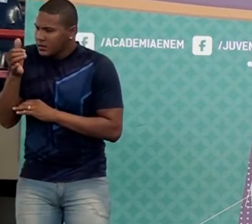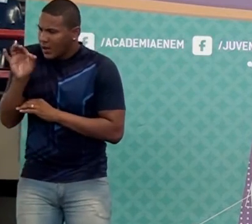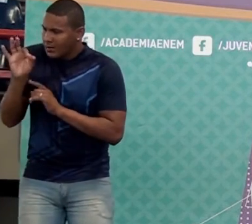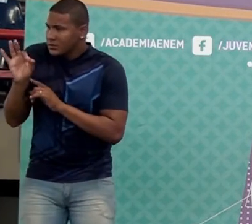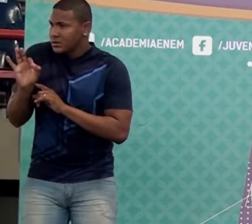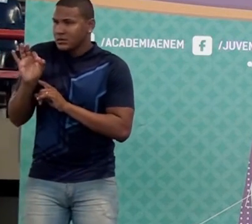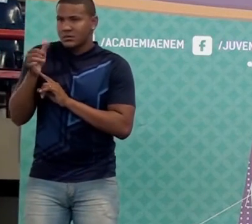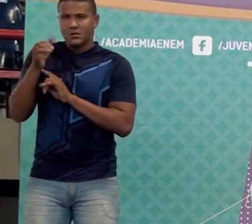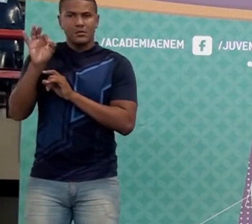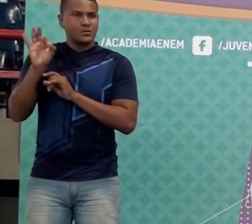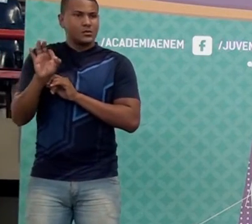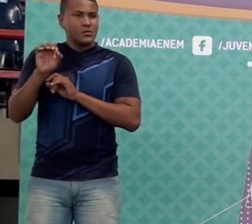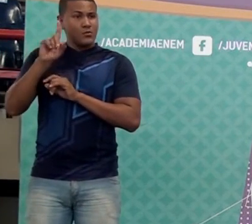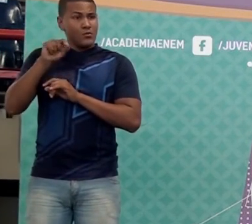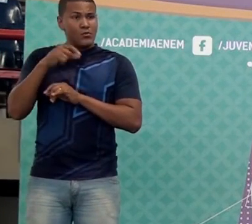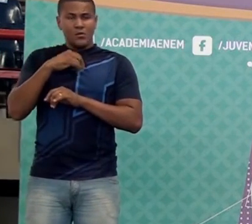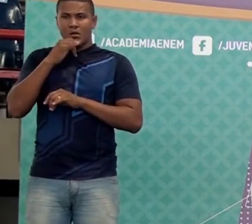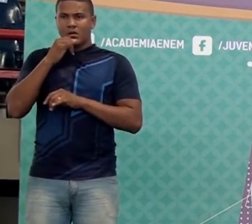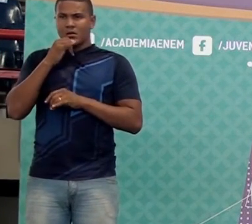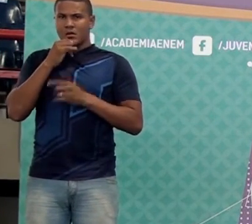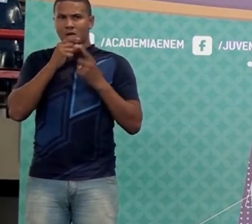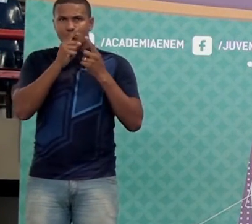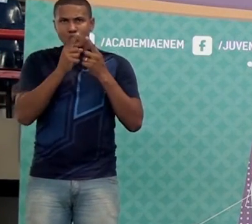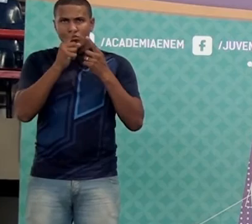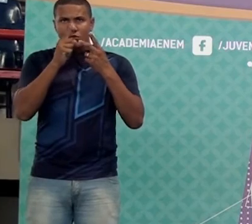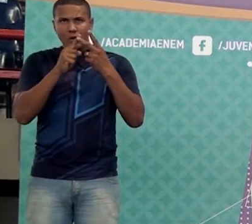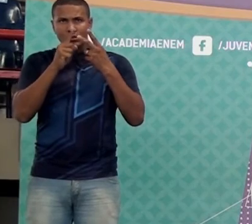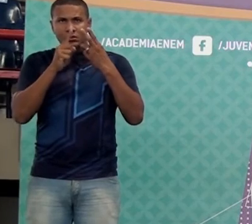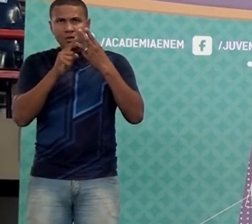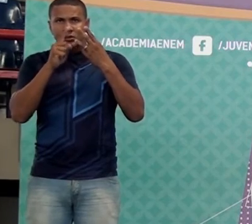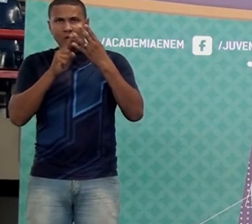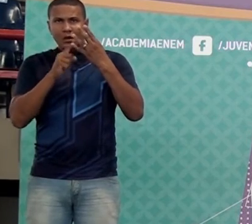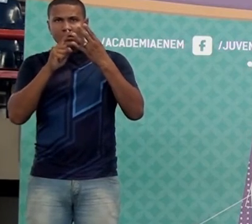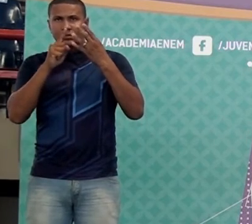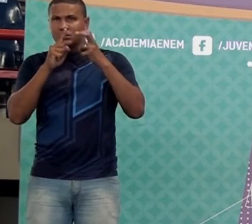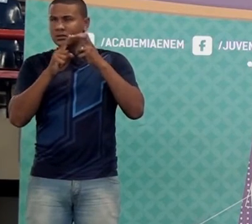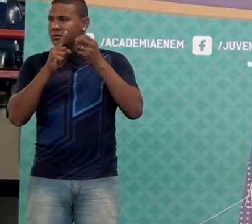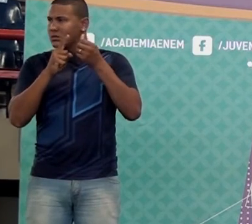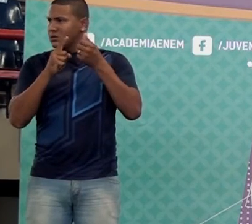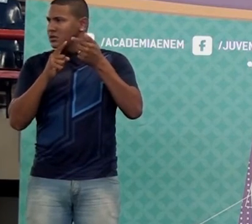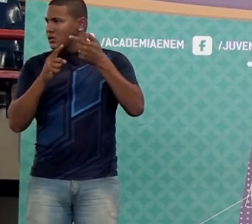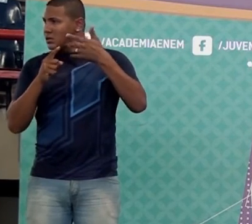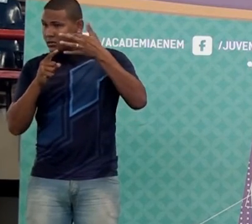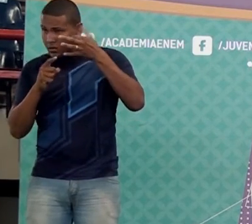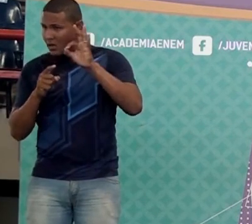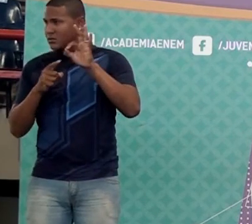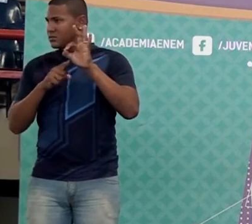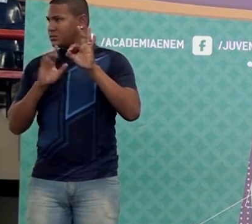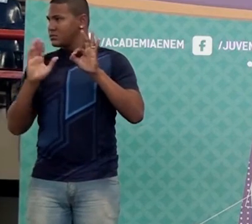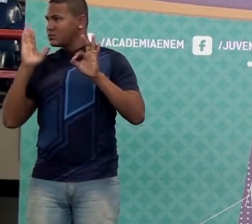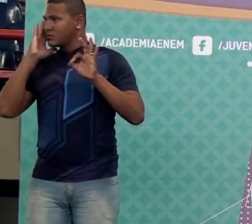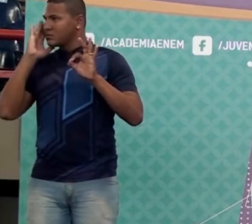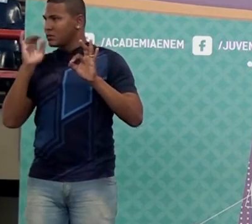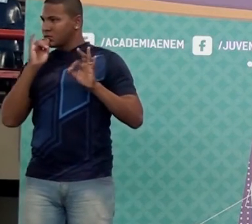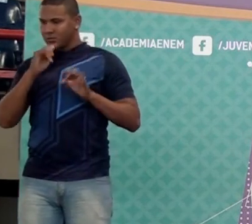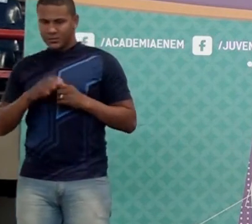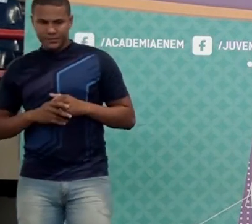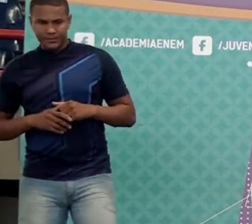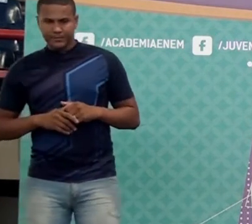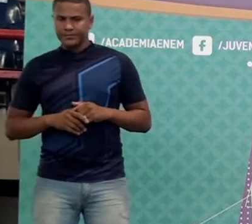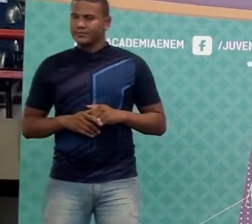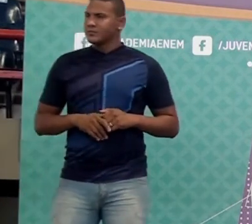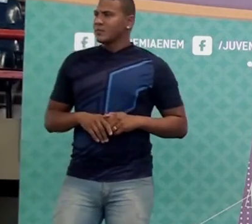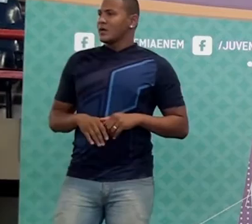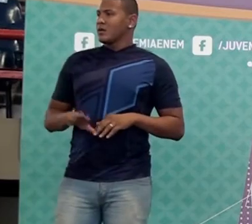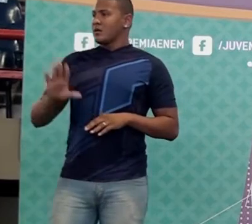É a décima parte. Posso pensar assim? Então quando tu quiser calcular dez por cento, tu só tira uma casa. Por